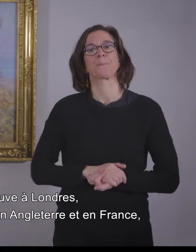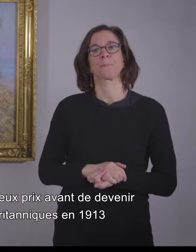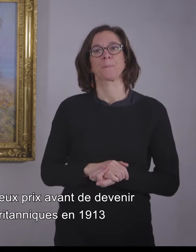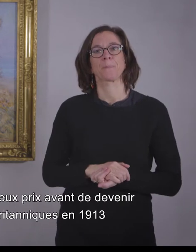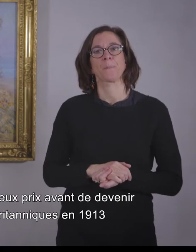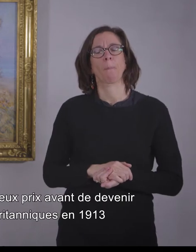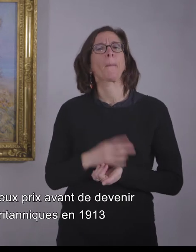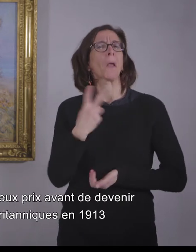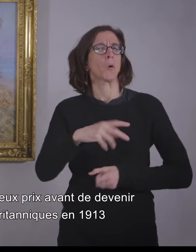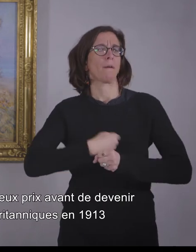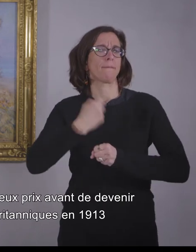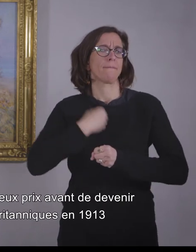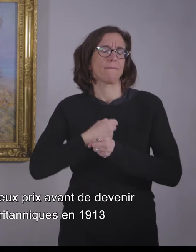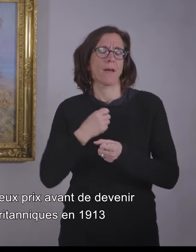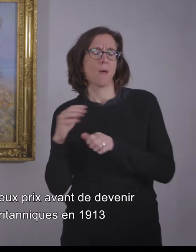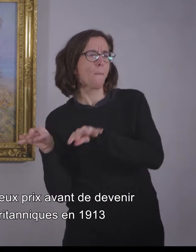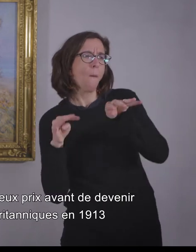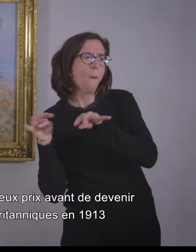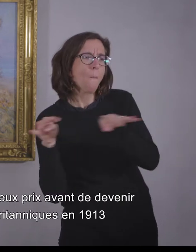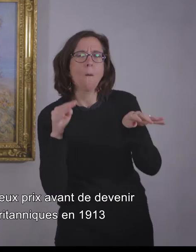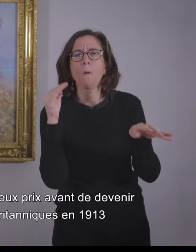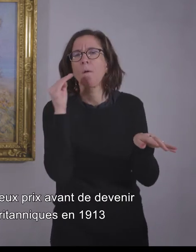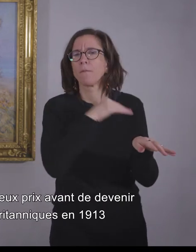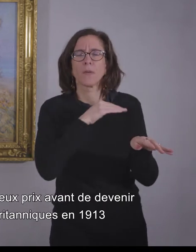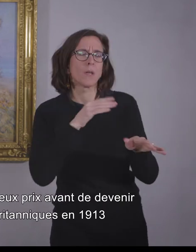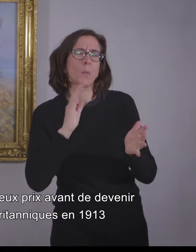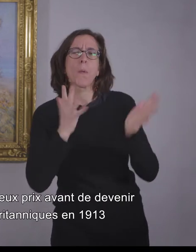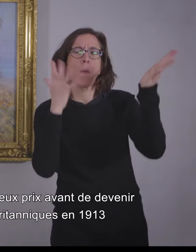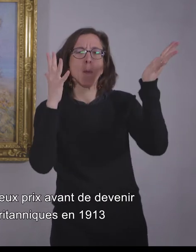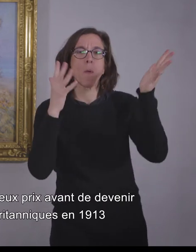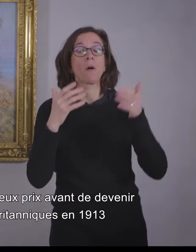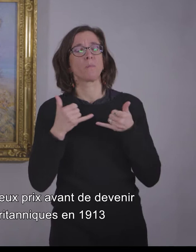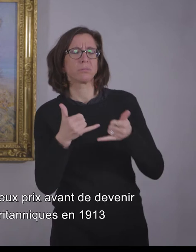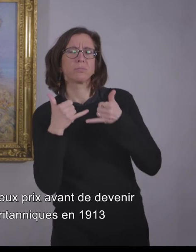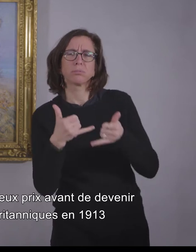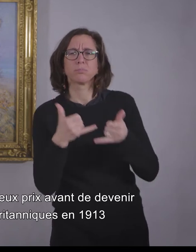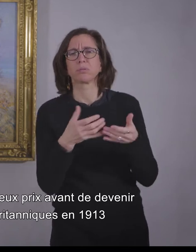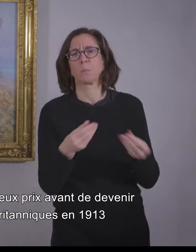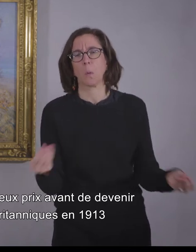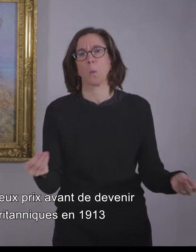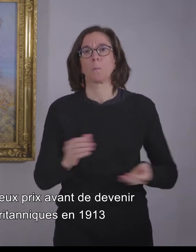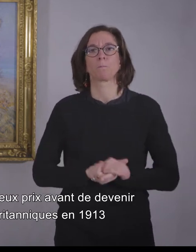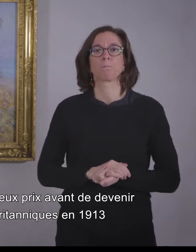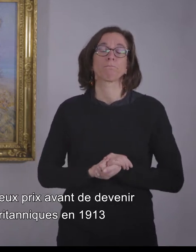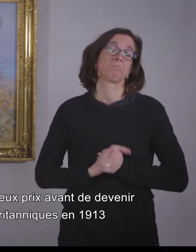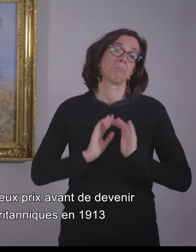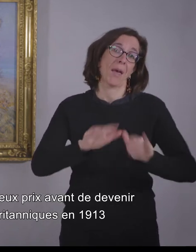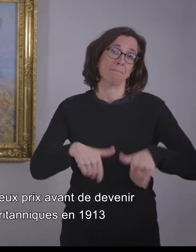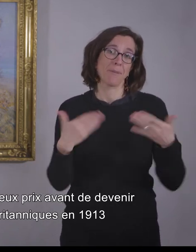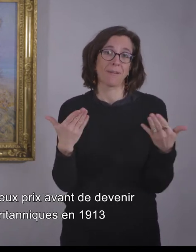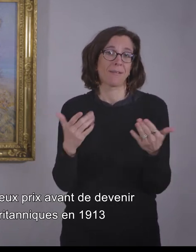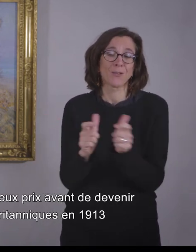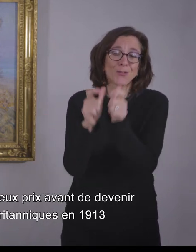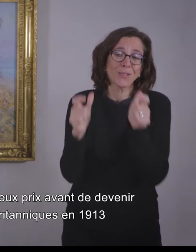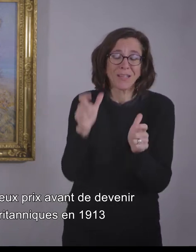Son travail est vite reconnu. Elle reçoit de nombreux prix, avant de devenir membre de la Société royale des